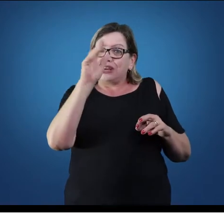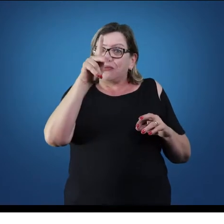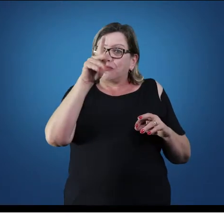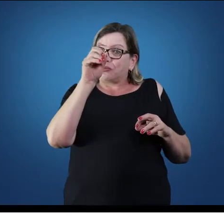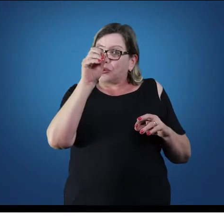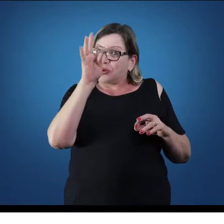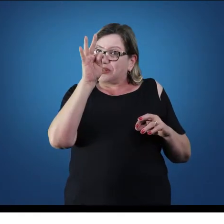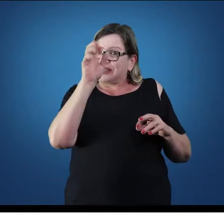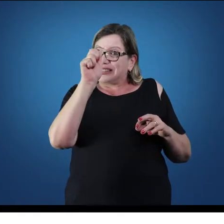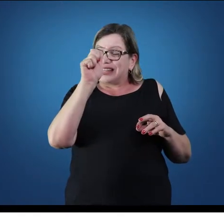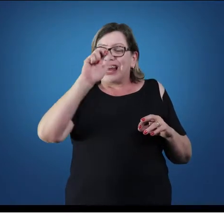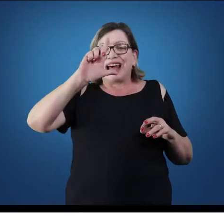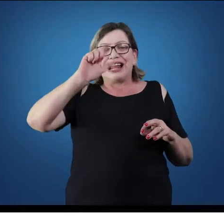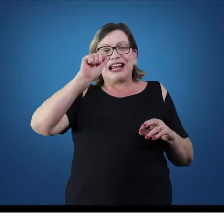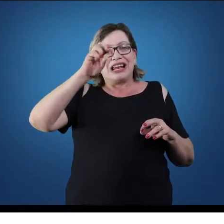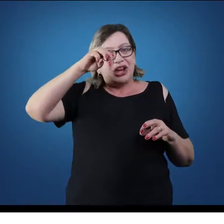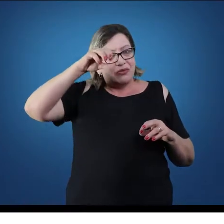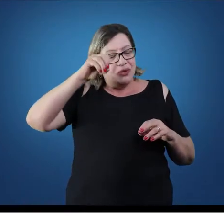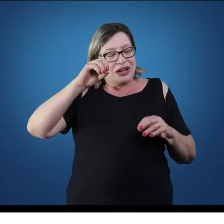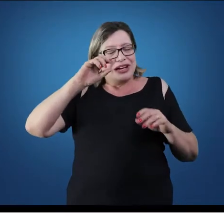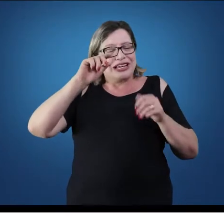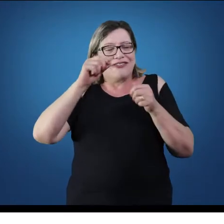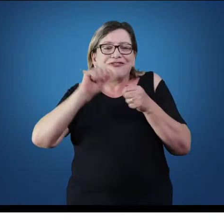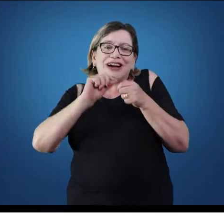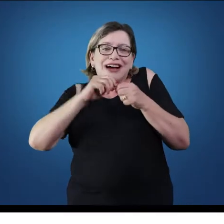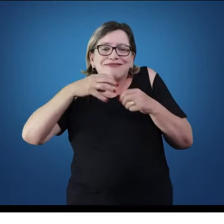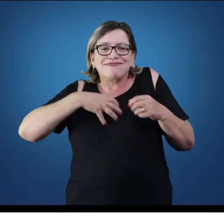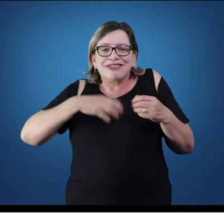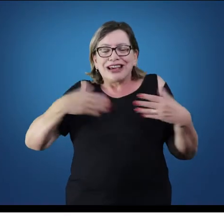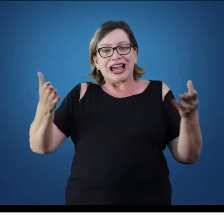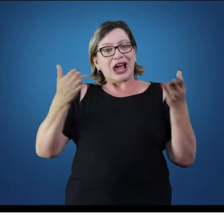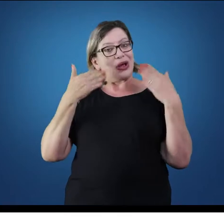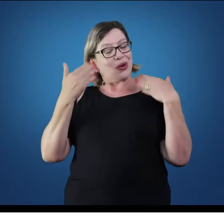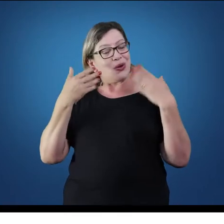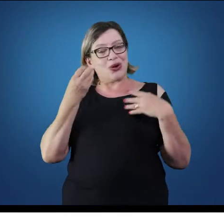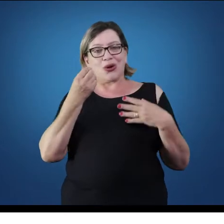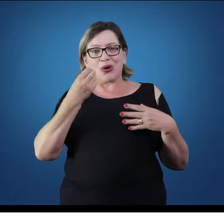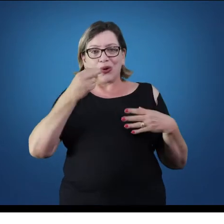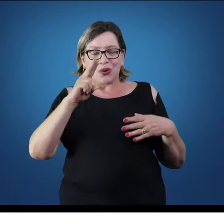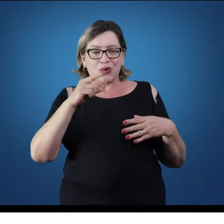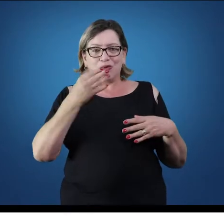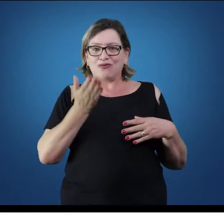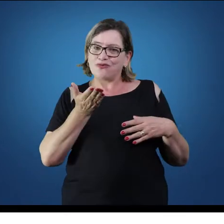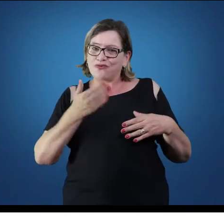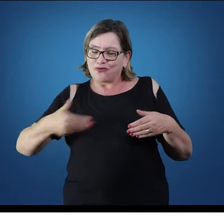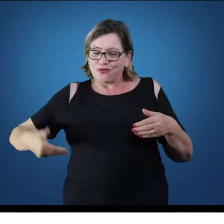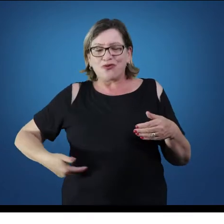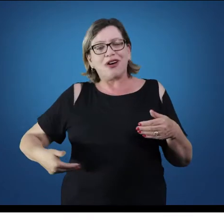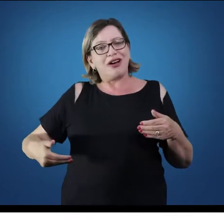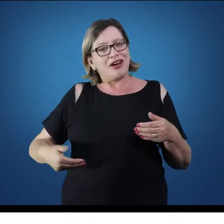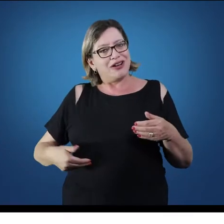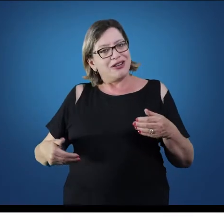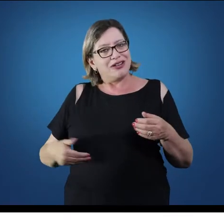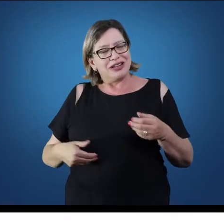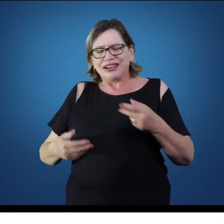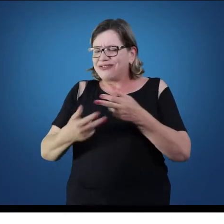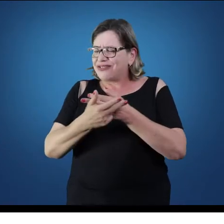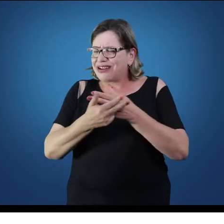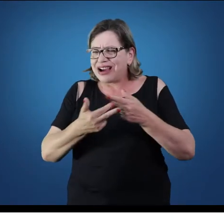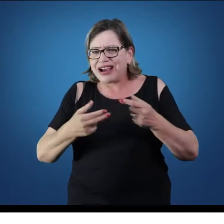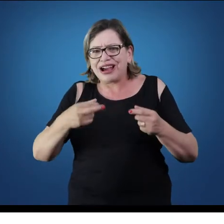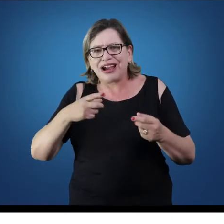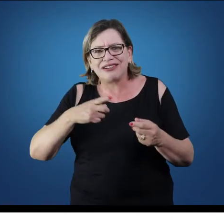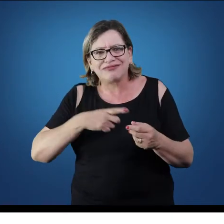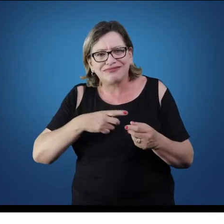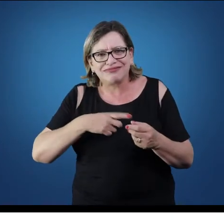fome. E a própria ponte e a medula oblonga que dá sequência aqui para o